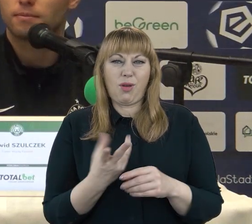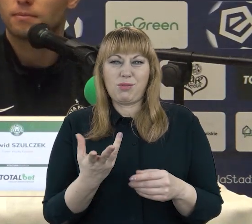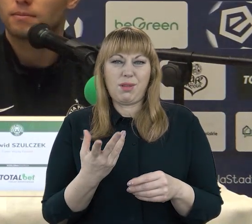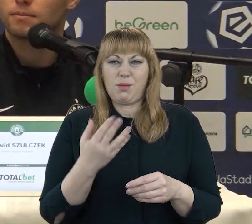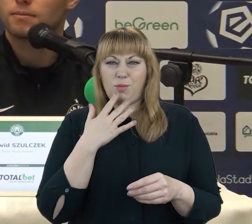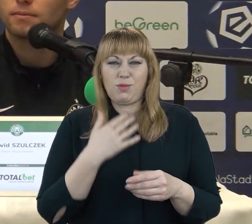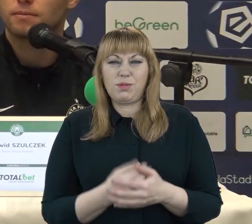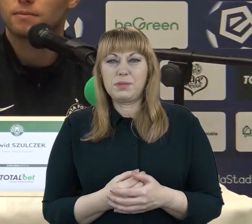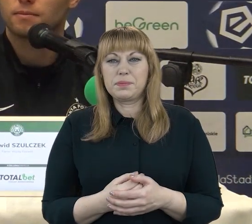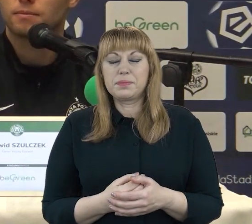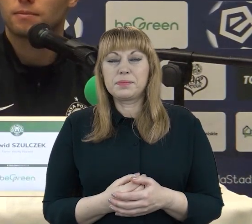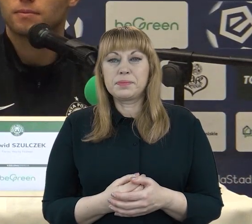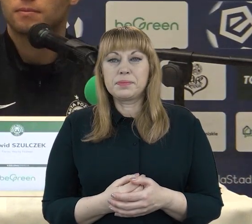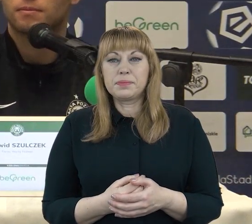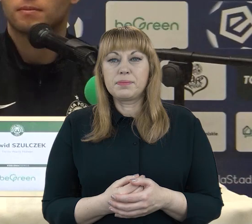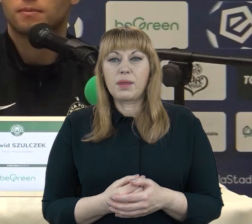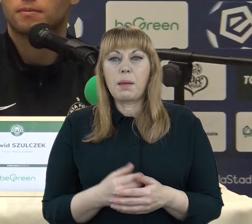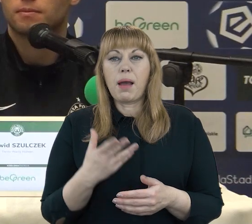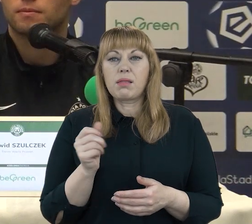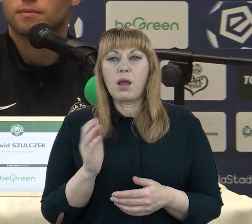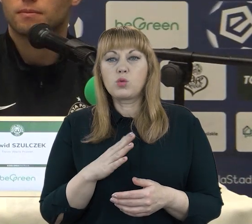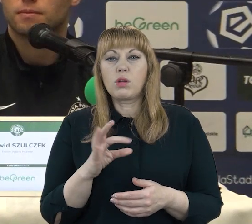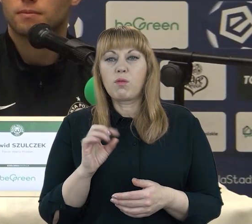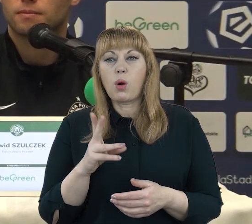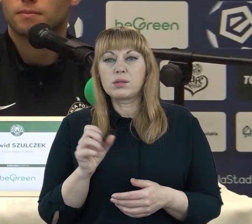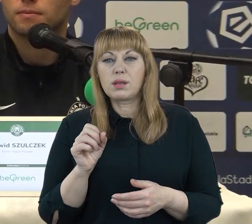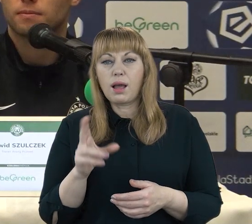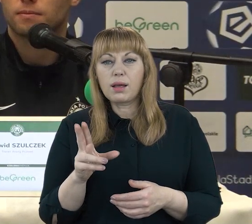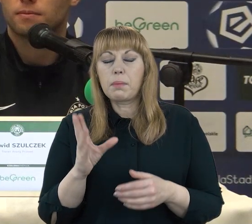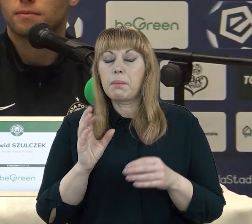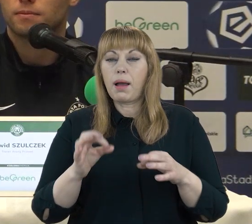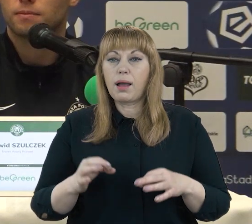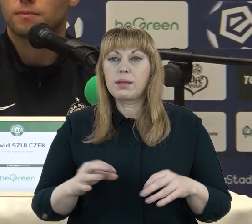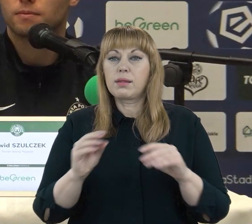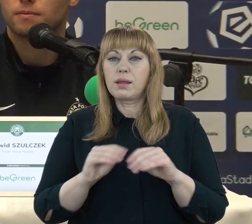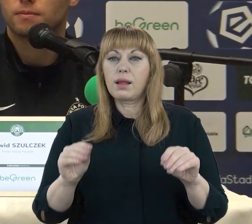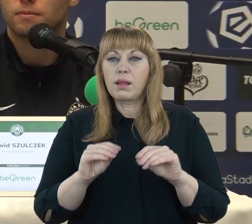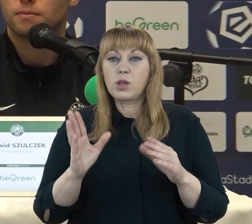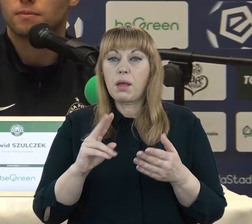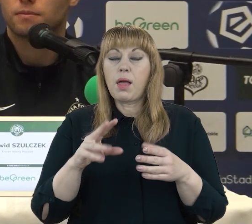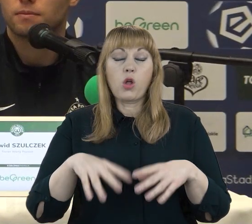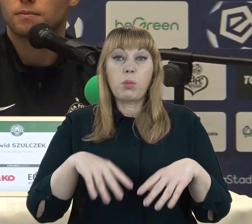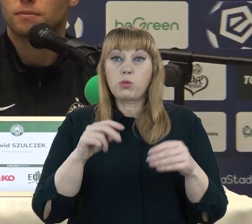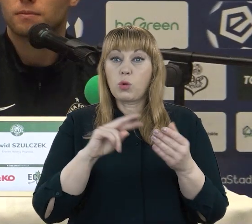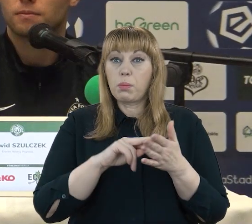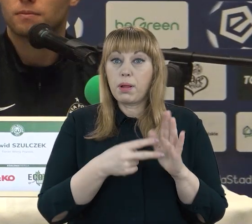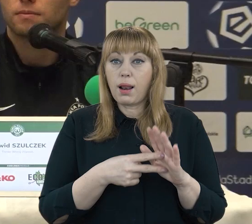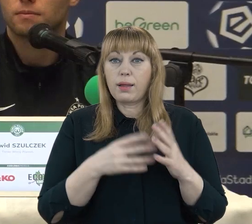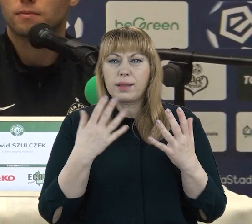Proszę bardzo. Dzień dobry, Mateusz Włosek, jeszcze ostatnio. Chciałbym powiedzieć, Panie Znale, czy pierwotnie był taki plan, żeby od początku dać się zgodnie troszkę się